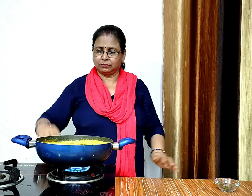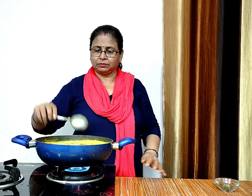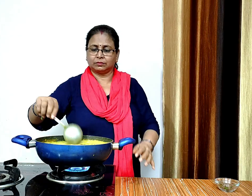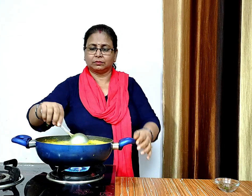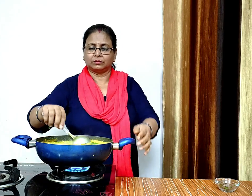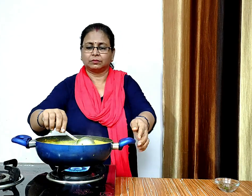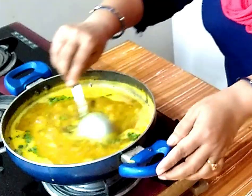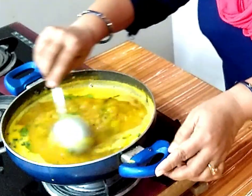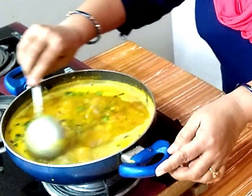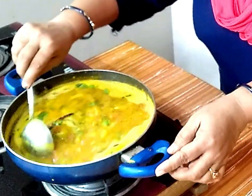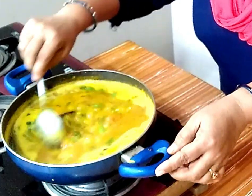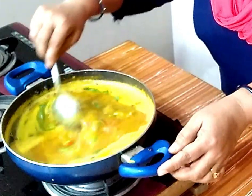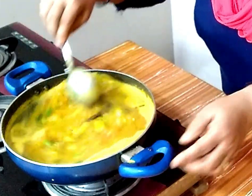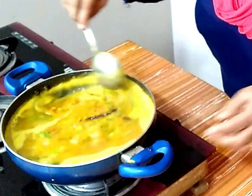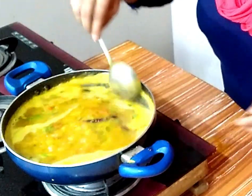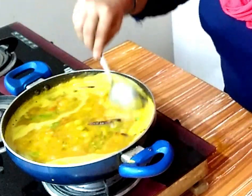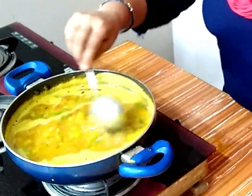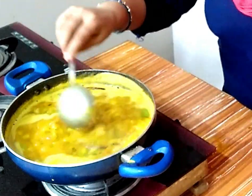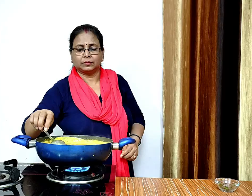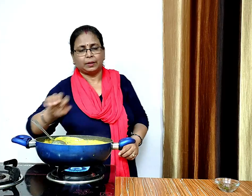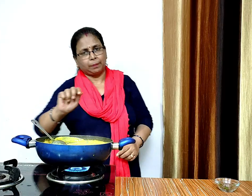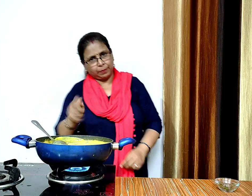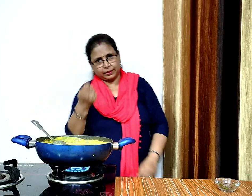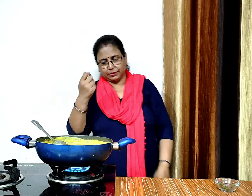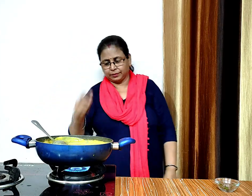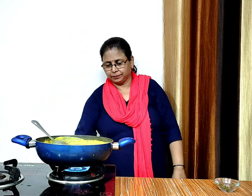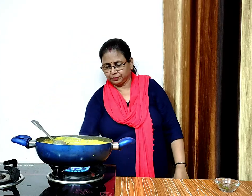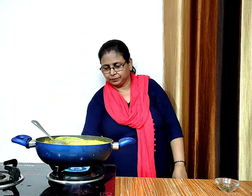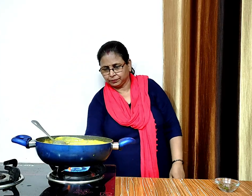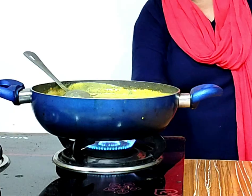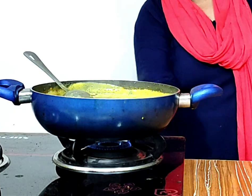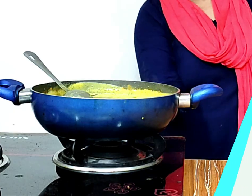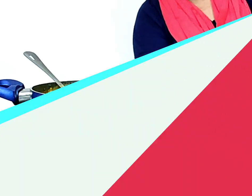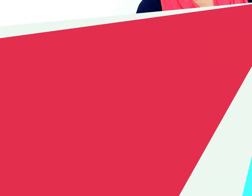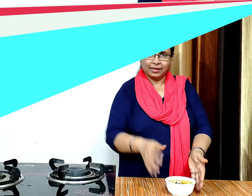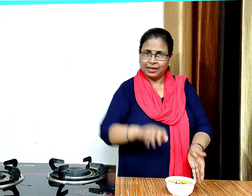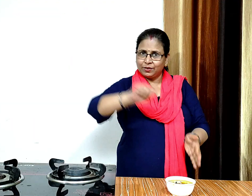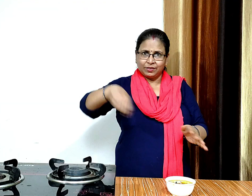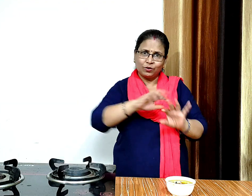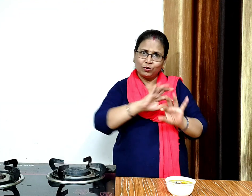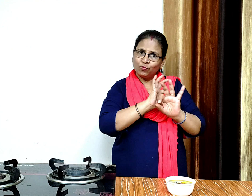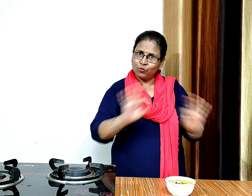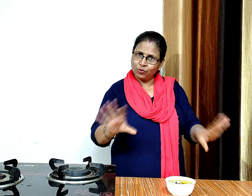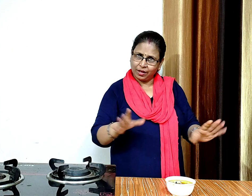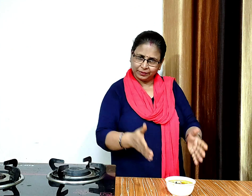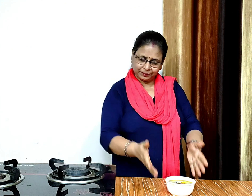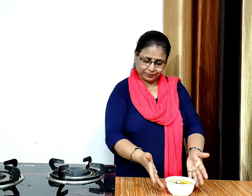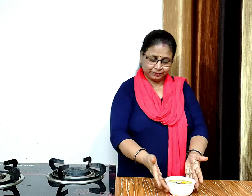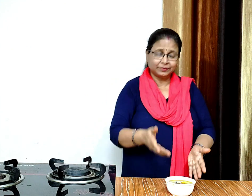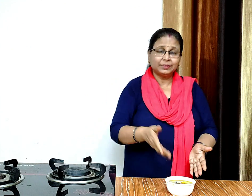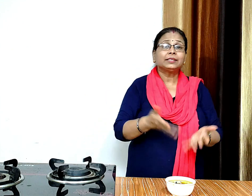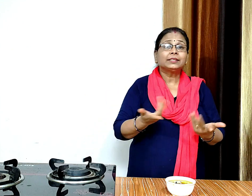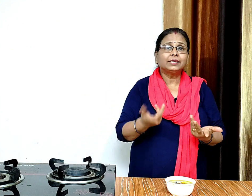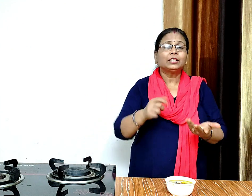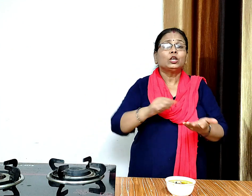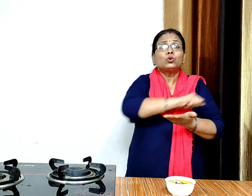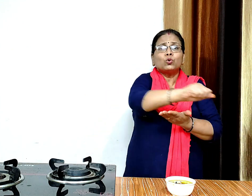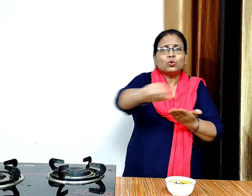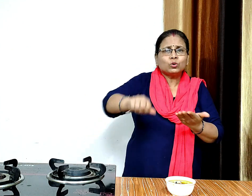सामबर बन गई है अब कैस बन कर देंगे सामबर बन कर तयार है यह खान में बहुती टेस्टी होती है आप इसे डोसा